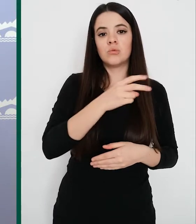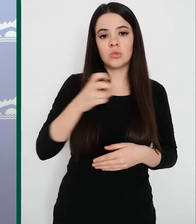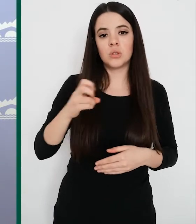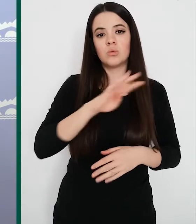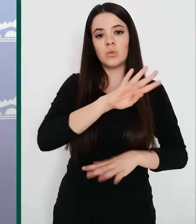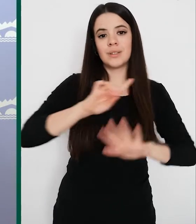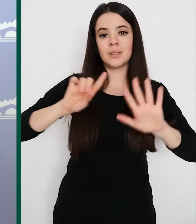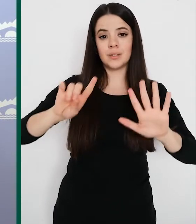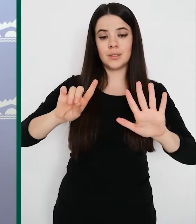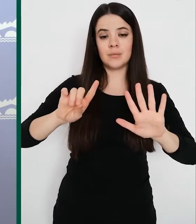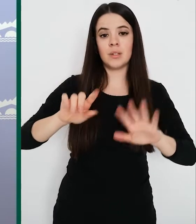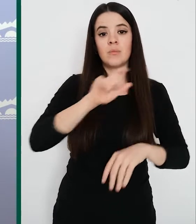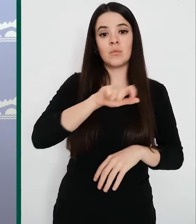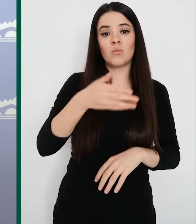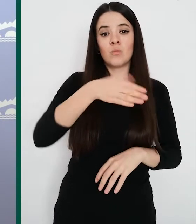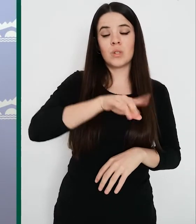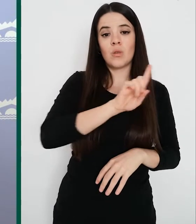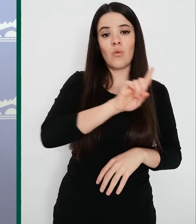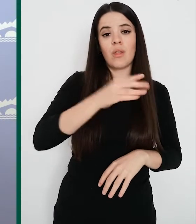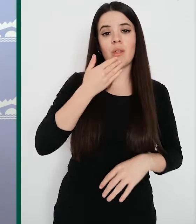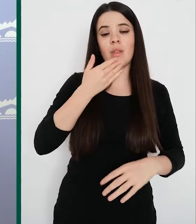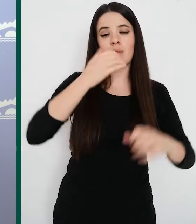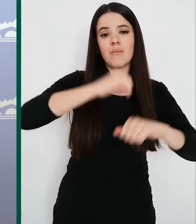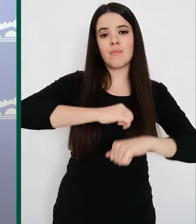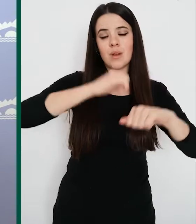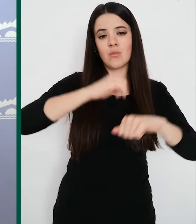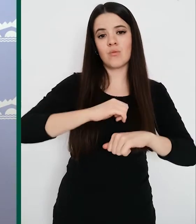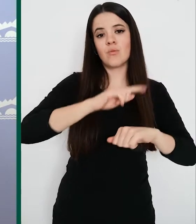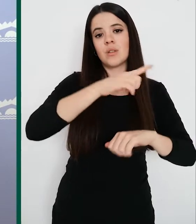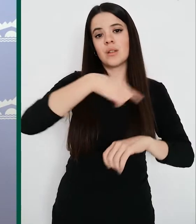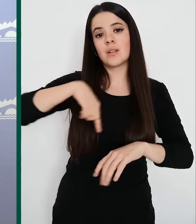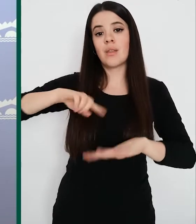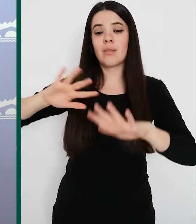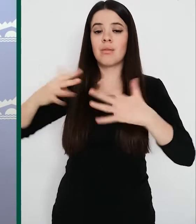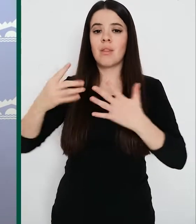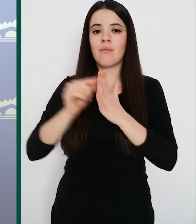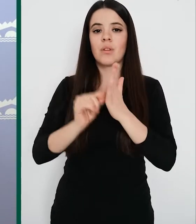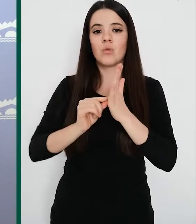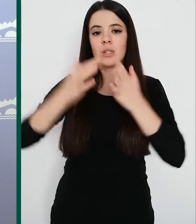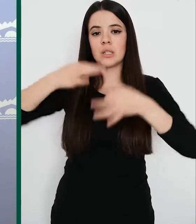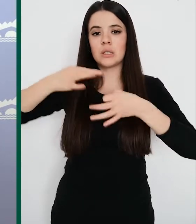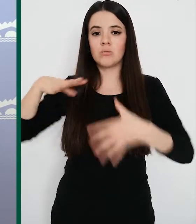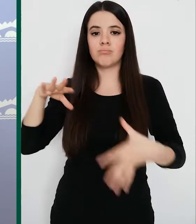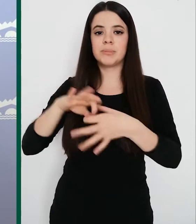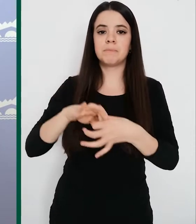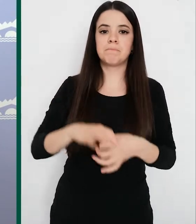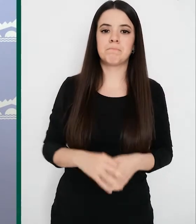fallecidos eran de edad avanzada y en 10 de ellos constaban factores de riesgo. El